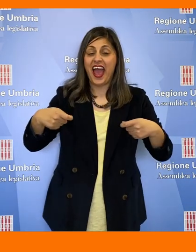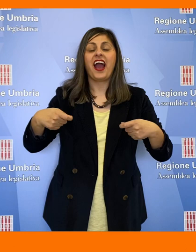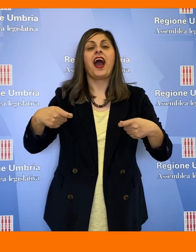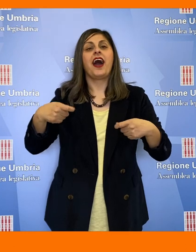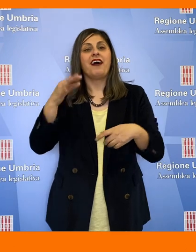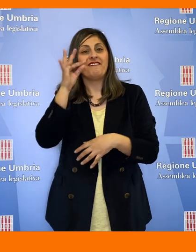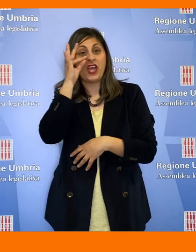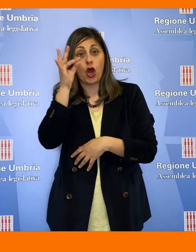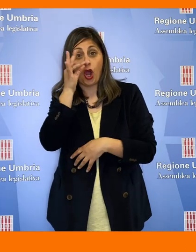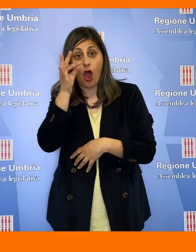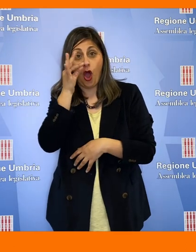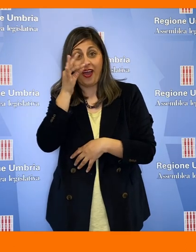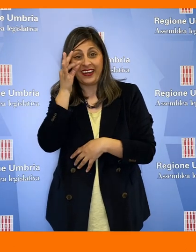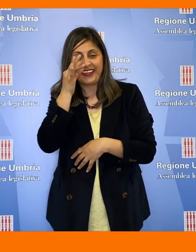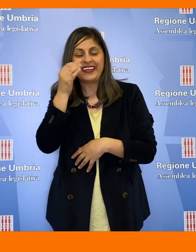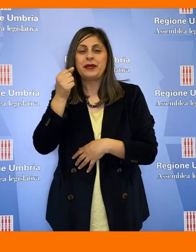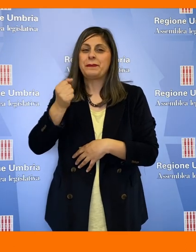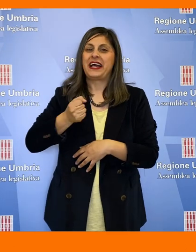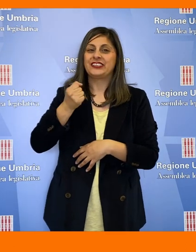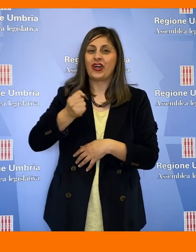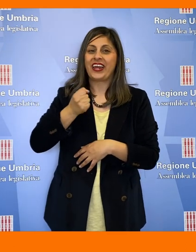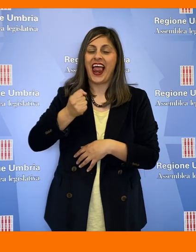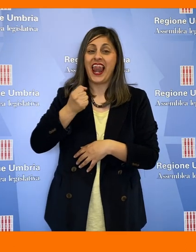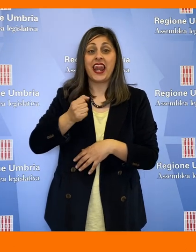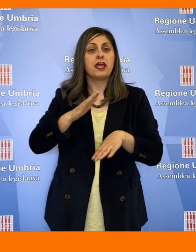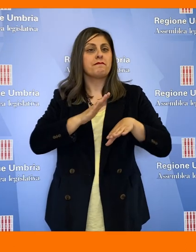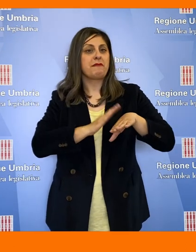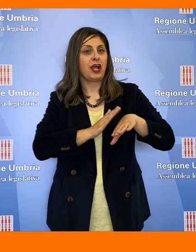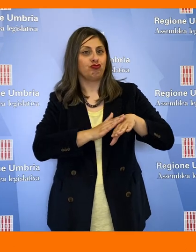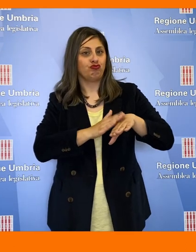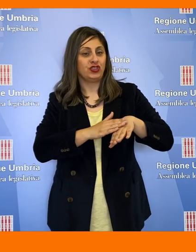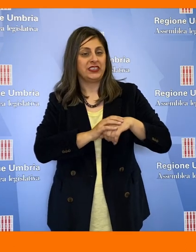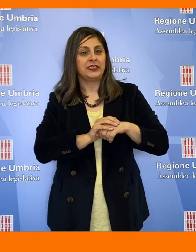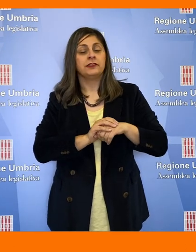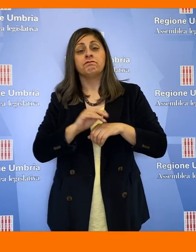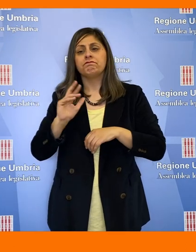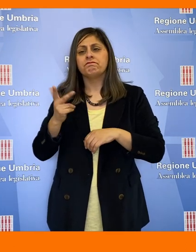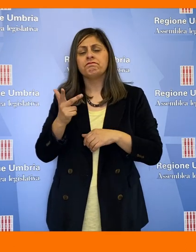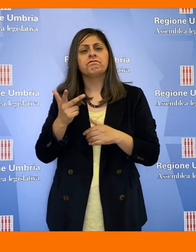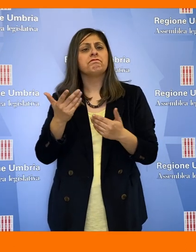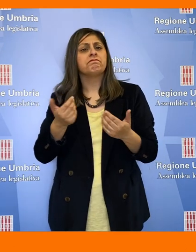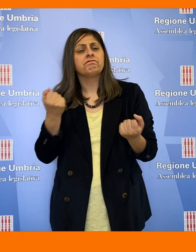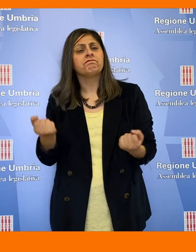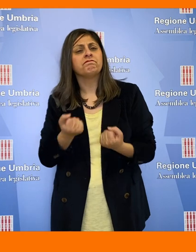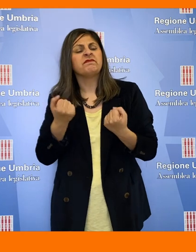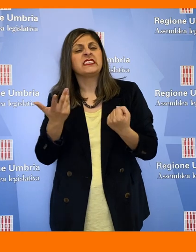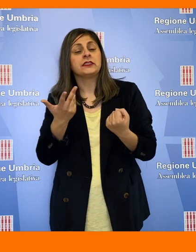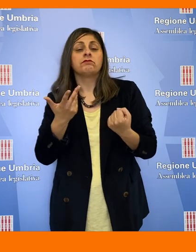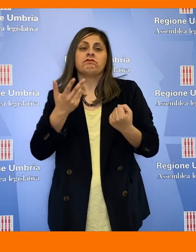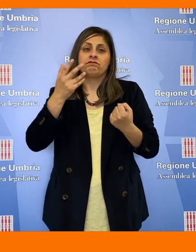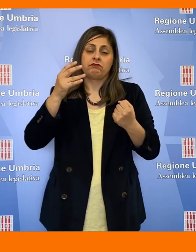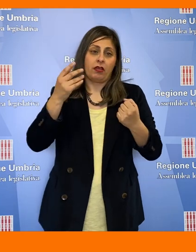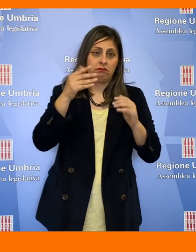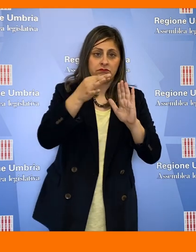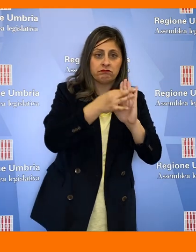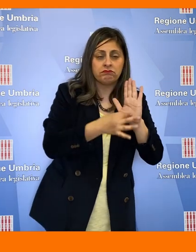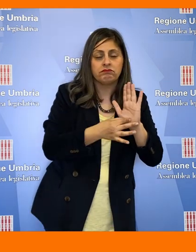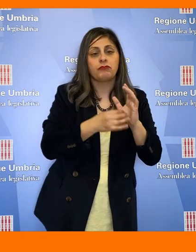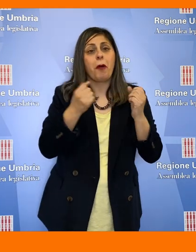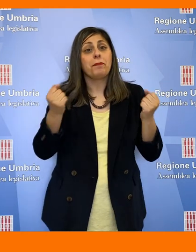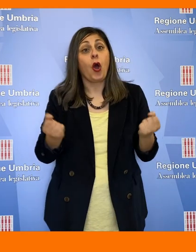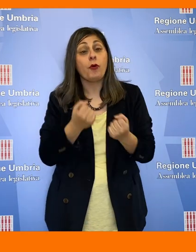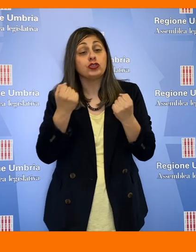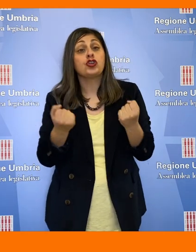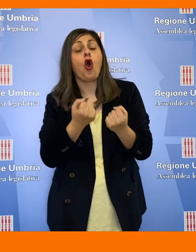della Lega Paola Fioroni, Stefano Pastorelli e Valerio Mancini che prevede misure di promozione e sostegno per lo